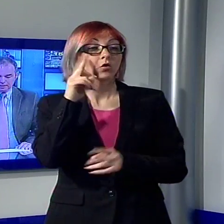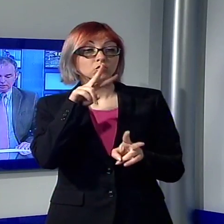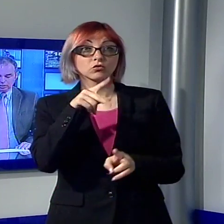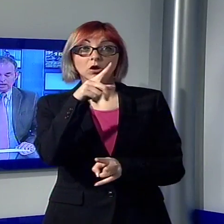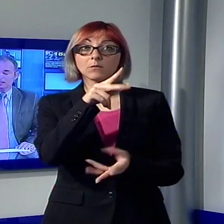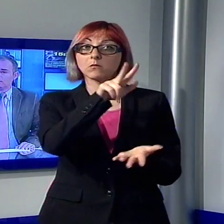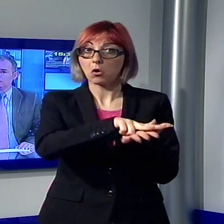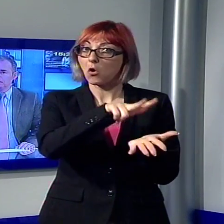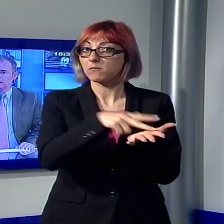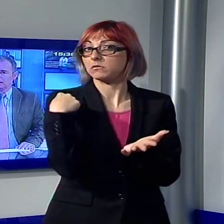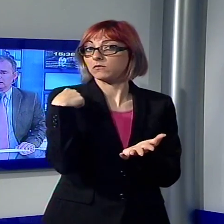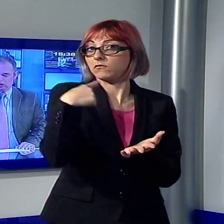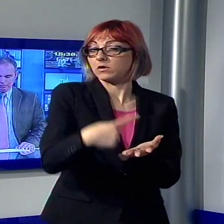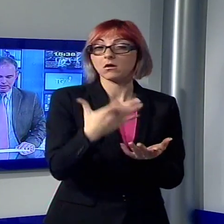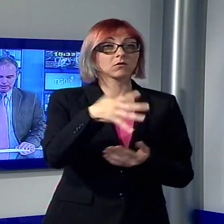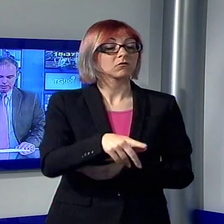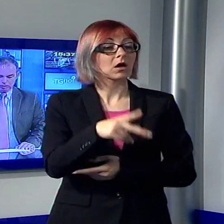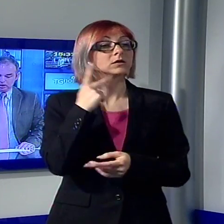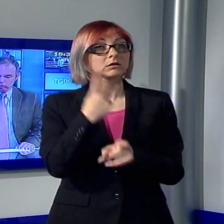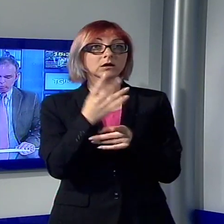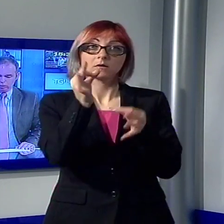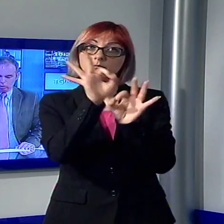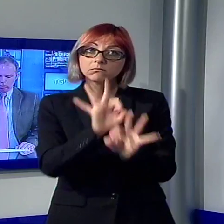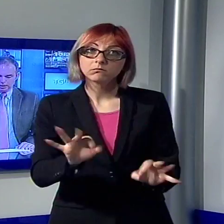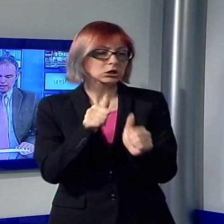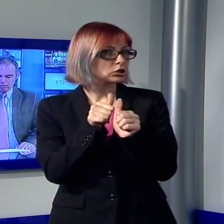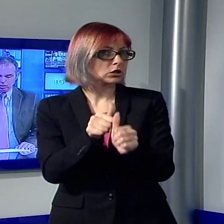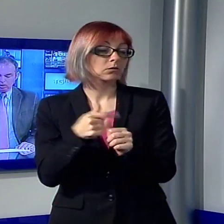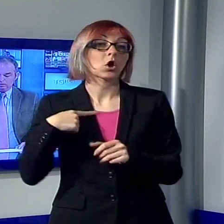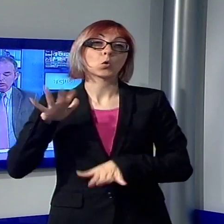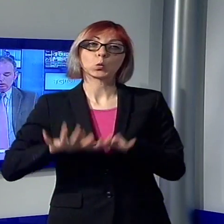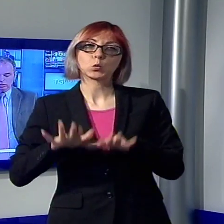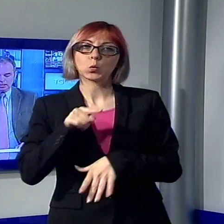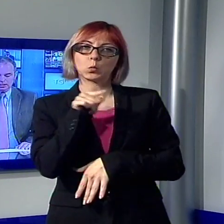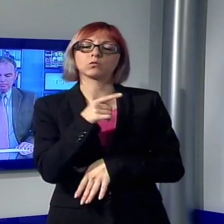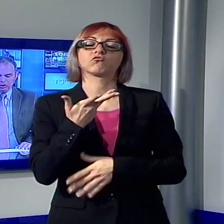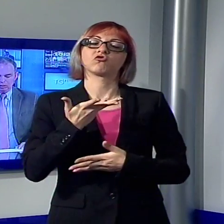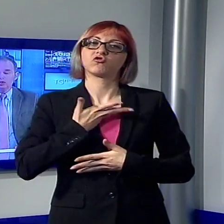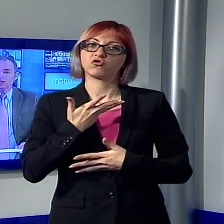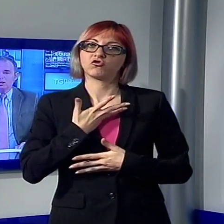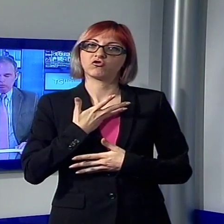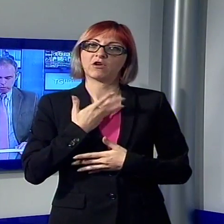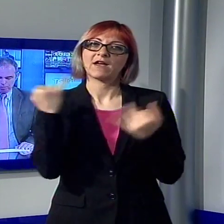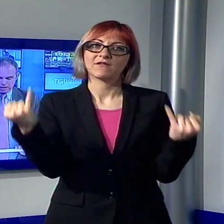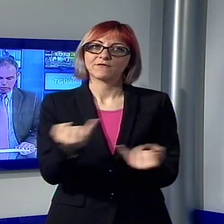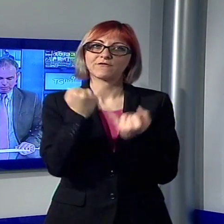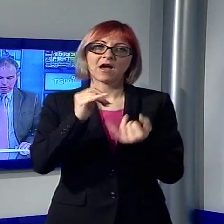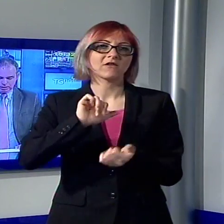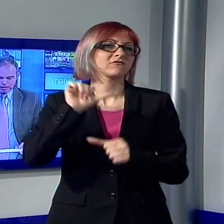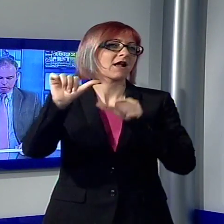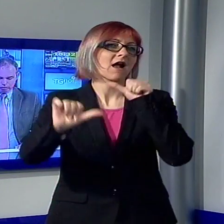elettorale siano rispettate, dice Marchetti. Qualche dubbio lo nutriamo, visto che non sarà semplice rovesciare su Alto Pascio i milioni di Euro di